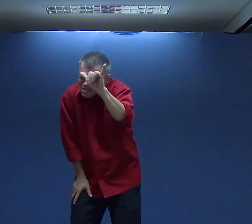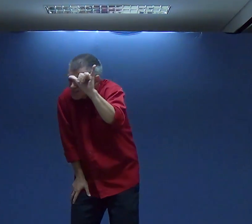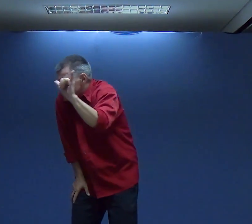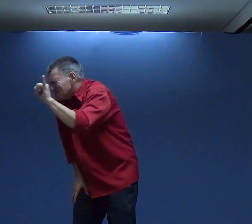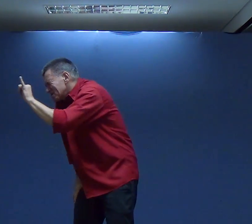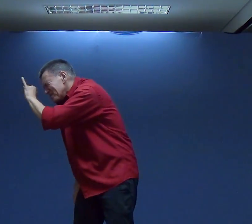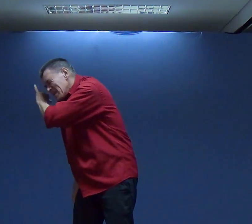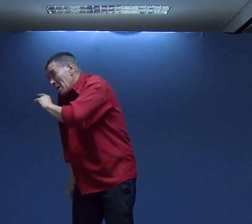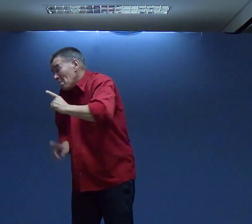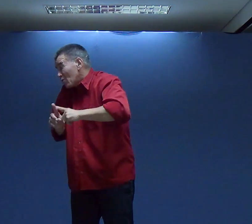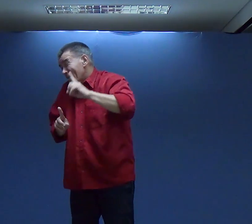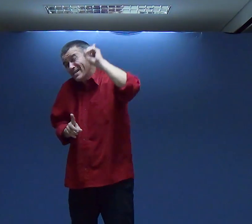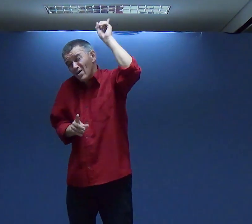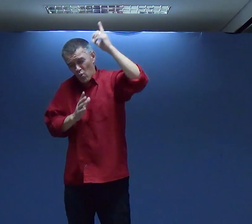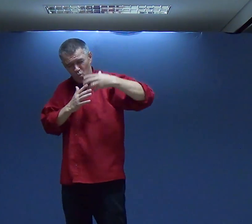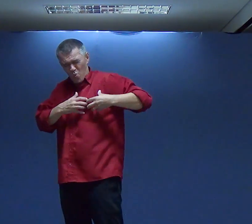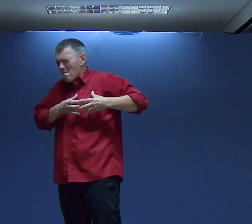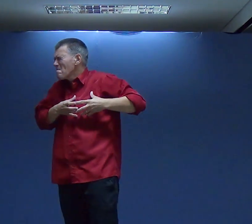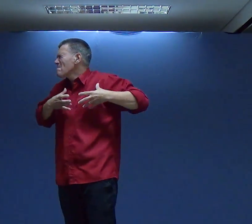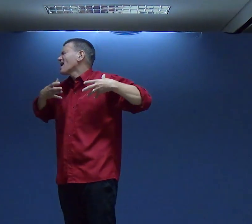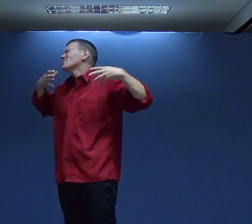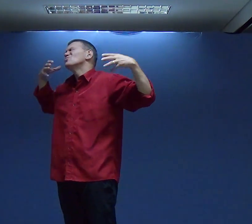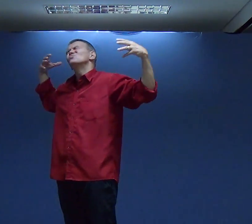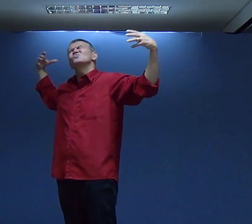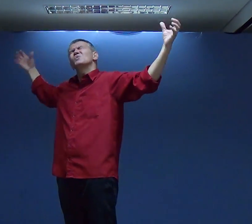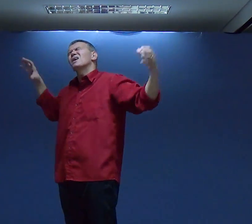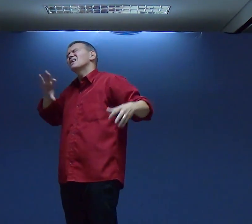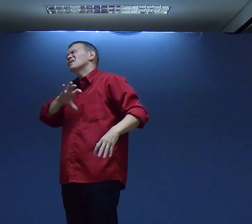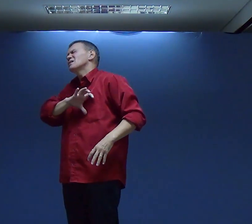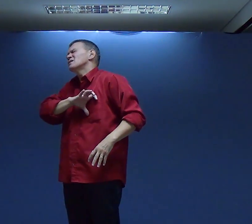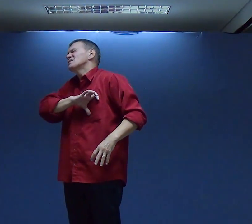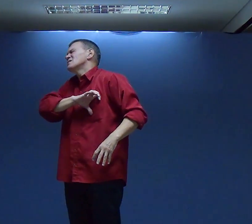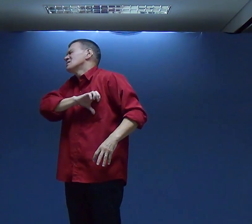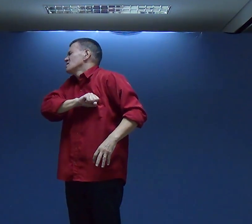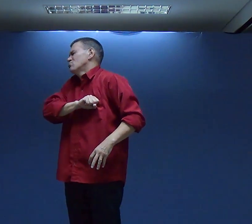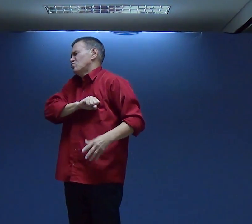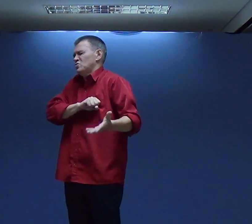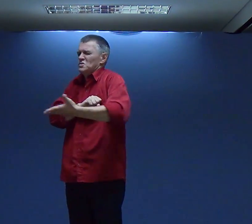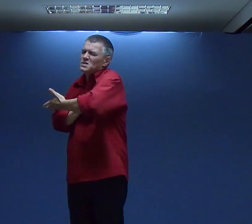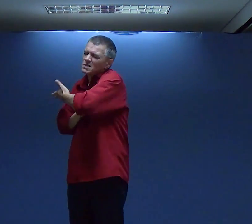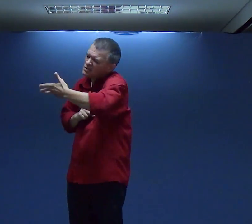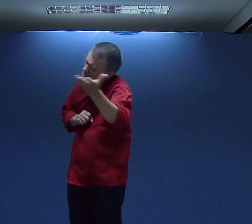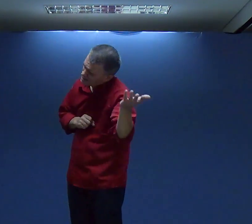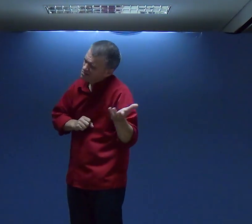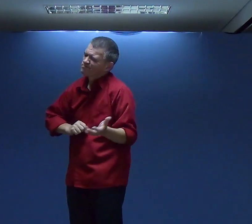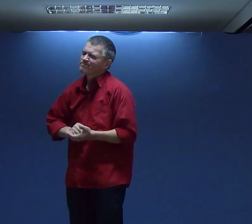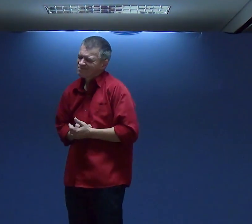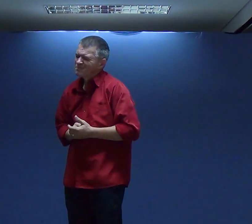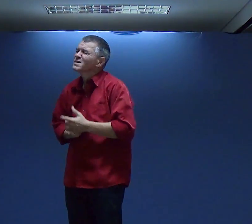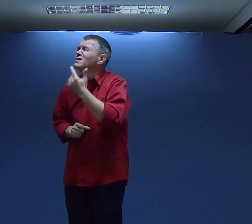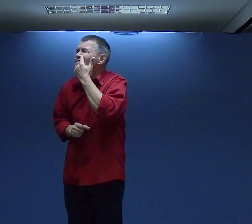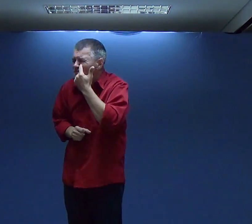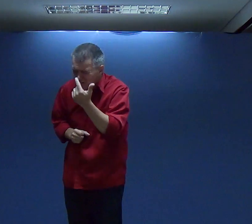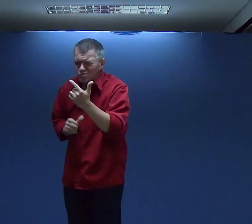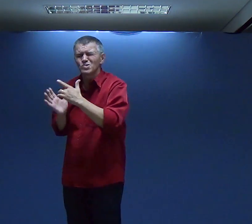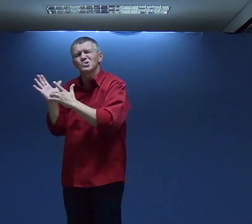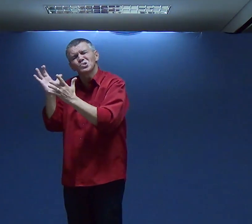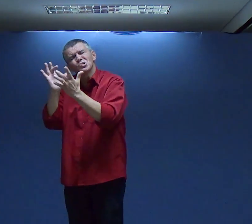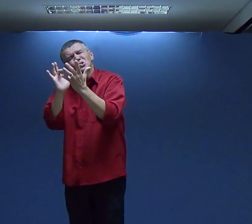Quer Liberar Perdão Sobre A Vida De Cada Pessoa Que O Seu Amor Que É Maior De Todas As Coisas